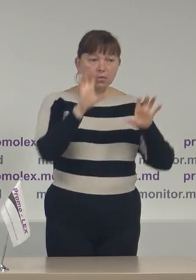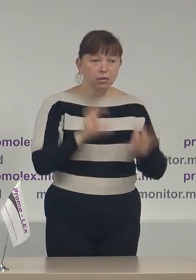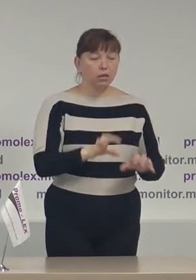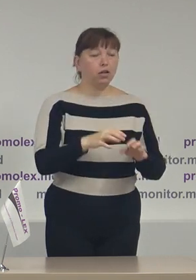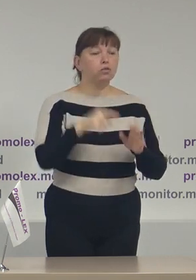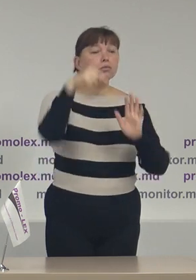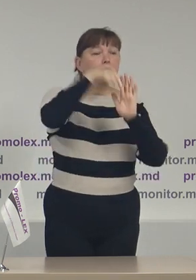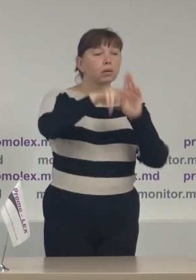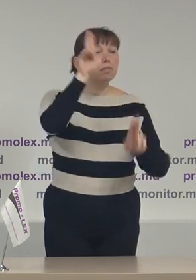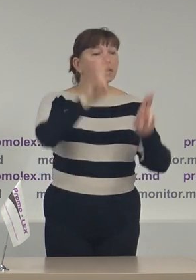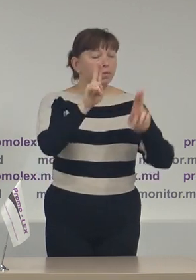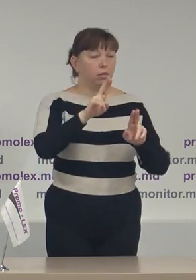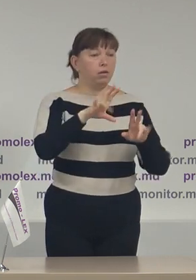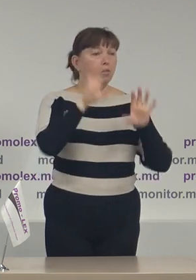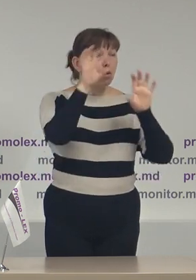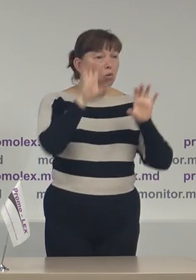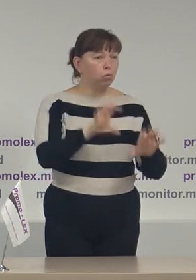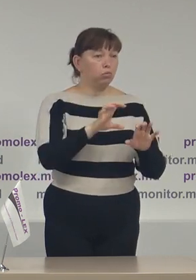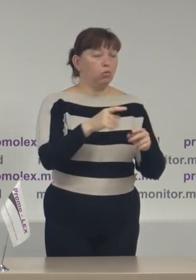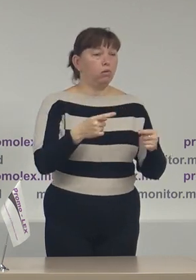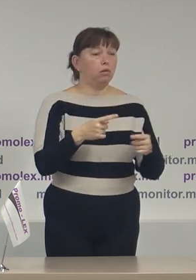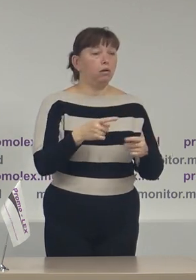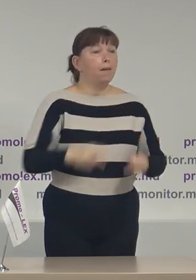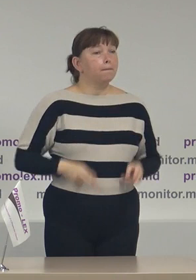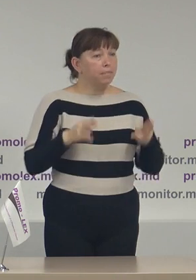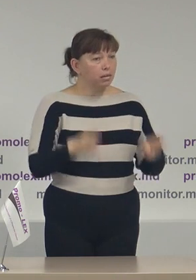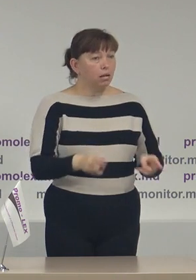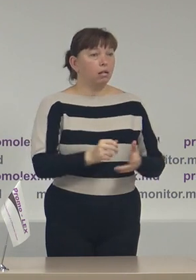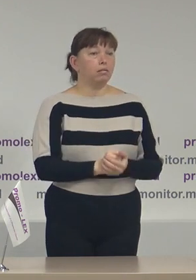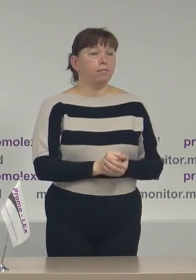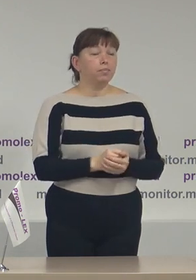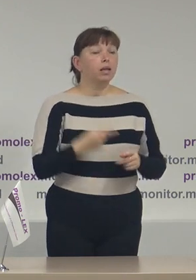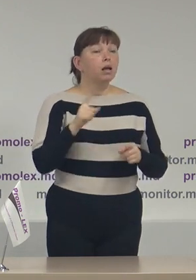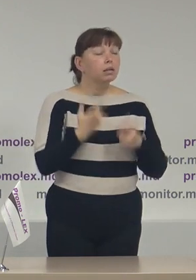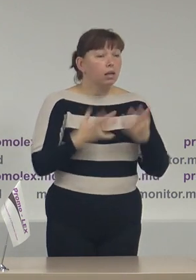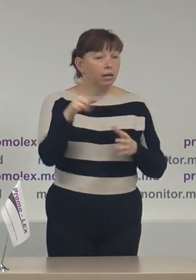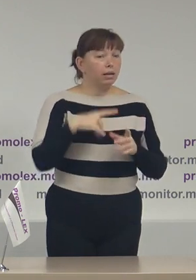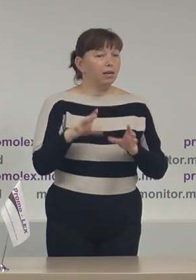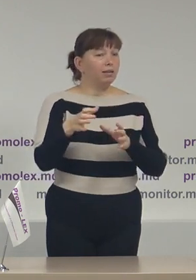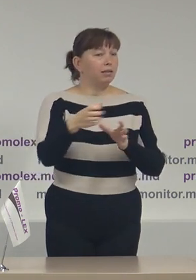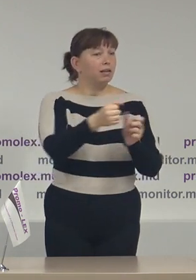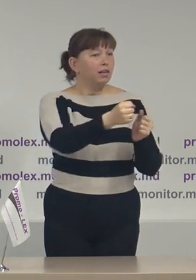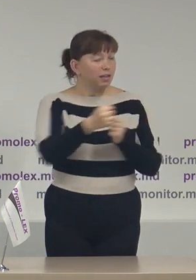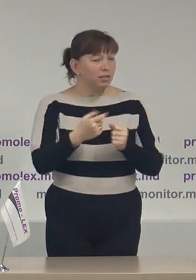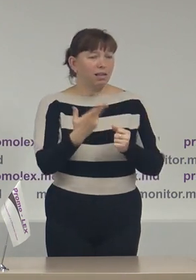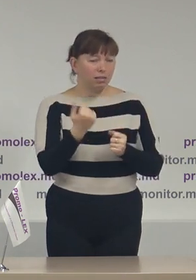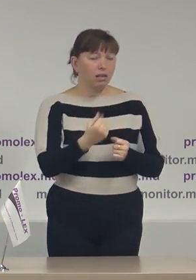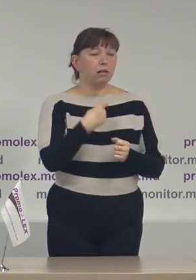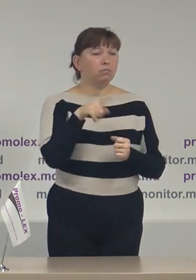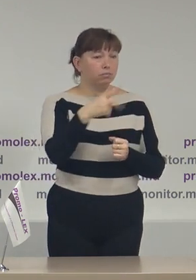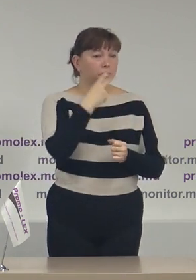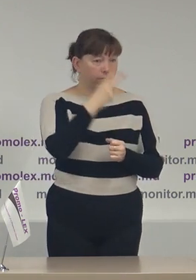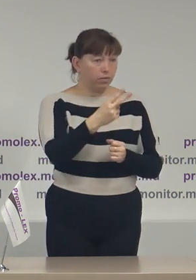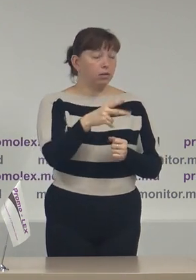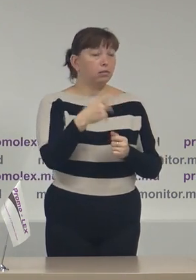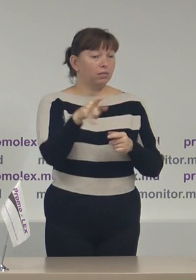prevederilor codului penal în cazul în care ei rețin o persoană suspectă de cometerea unei